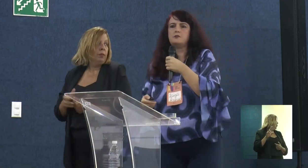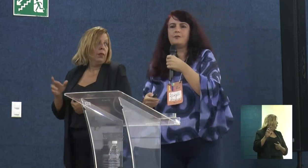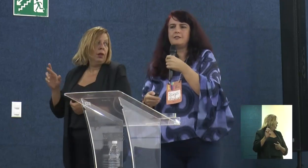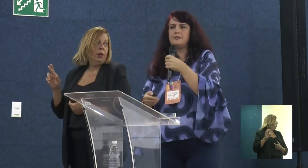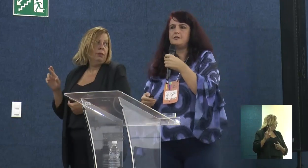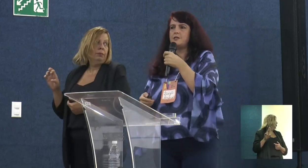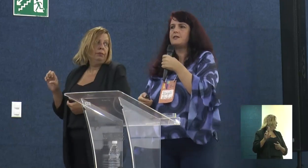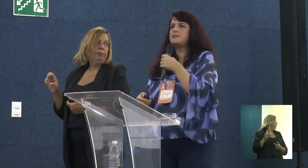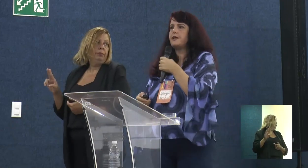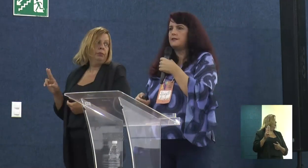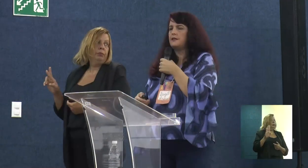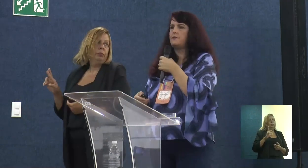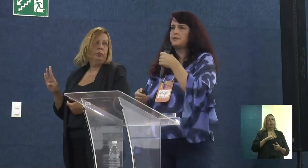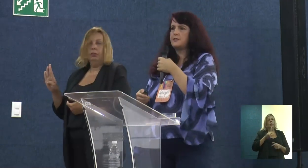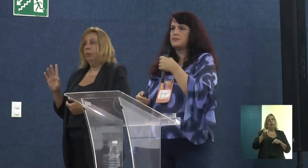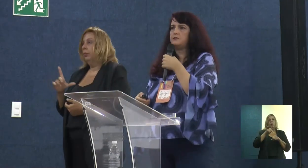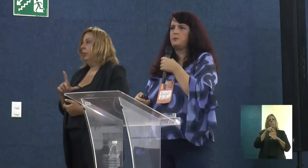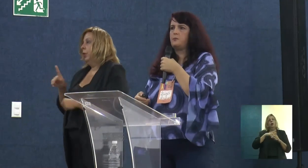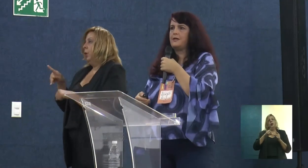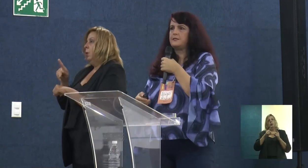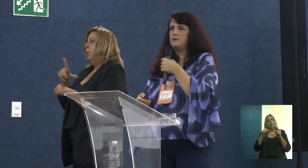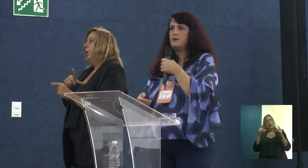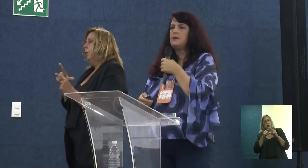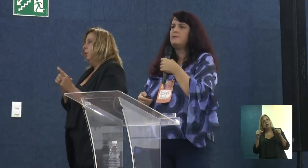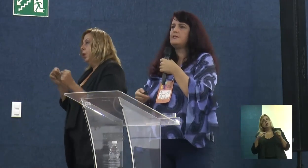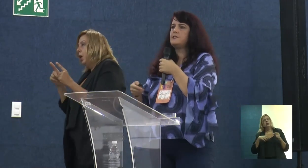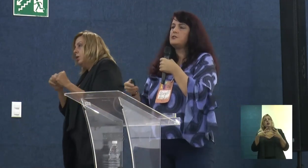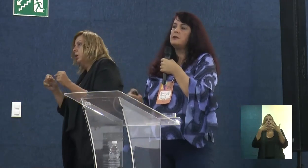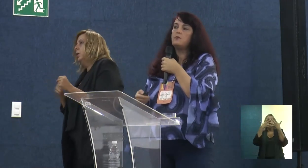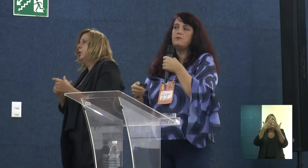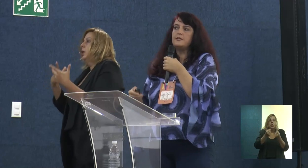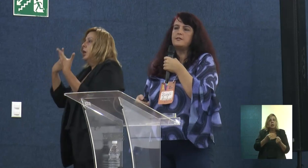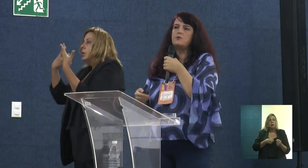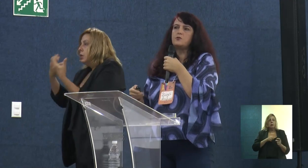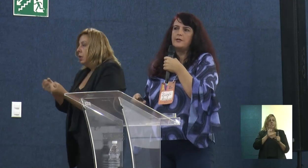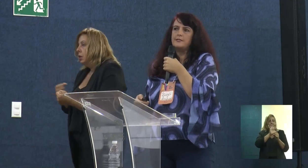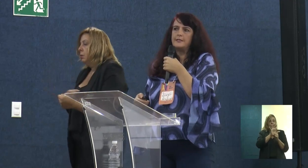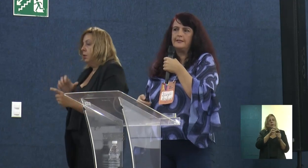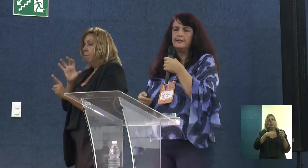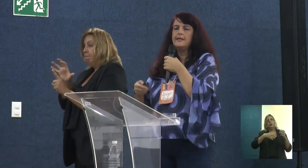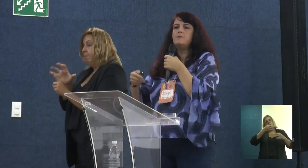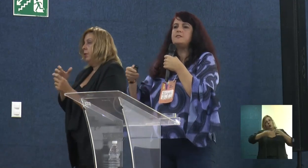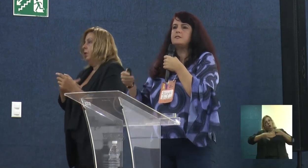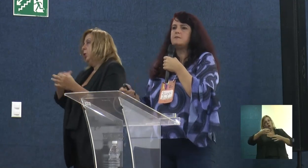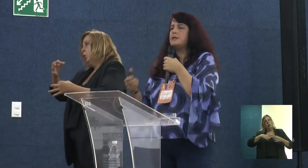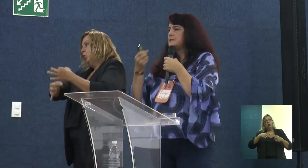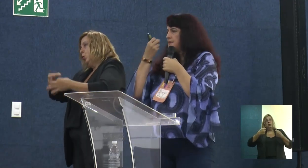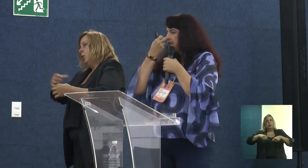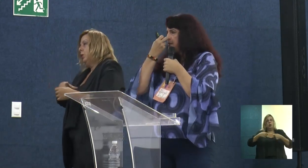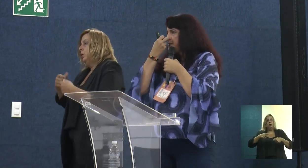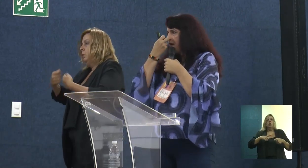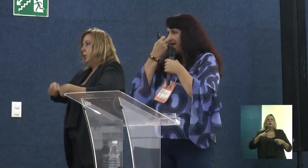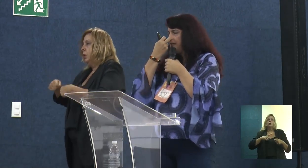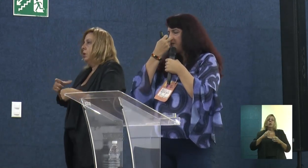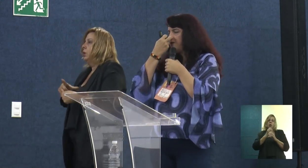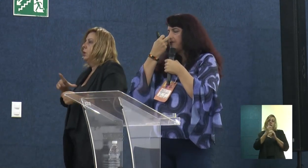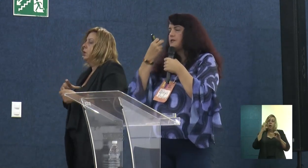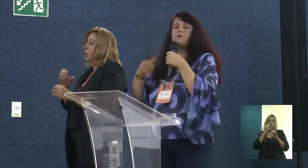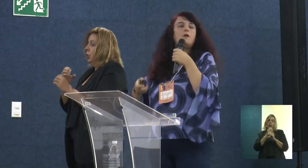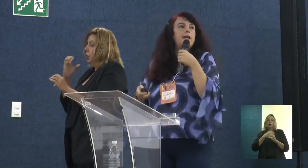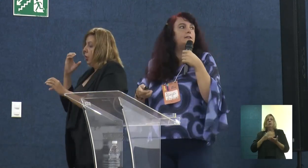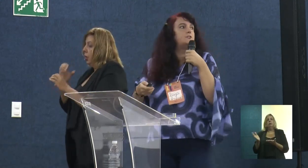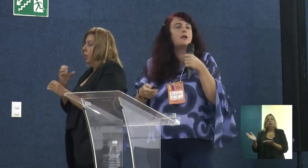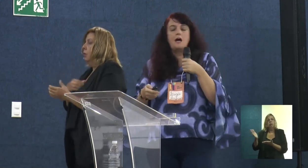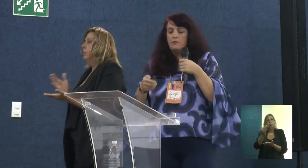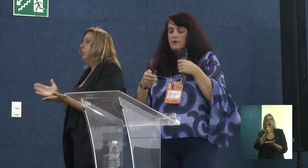Parque Nacional de Brasília já aceita a fixação da população, mas a gente tem que convencer o juiz ainda. Precisamos das engenharias para